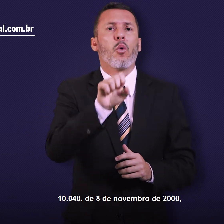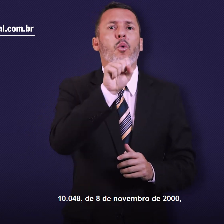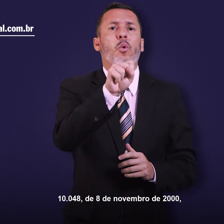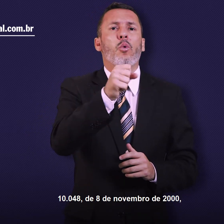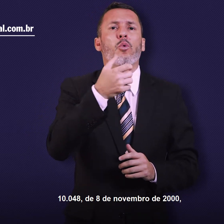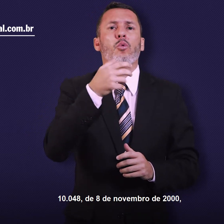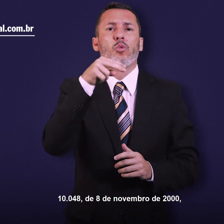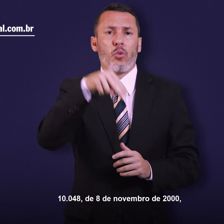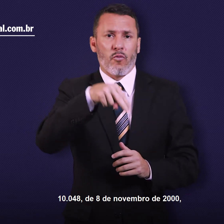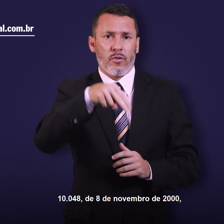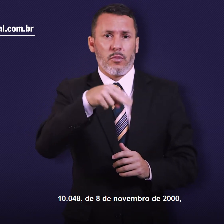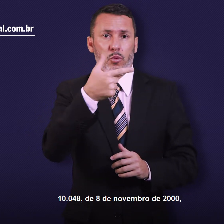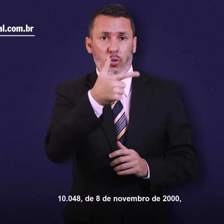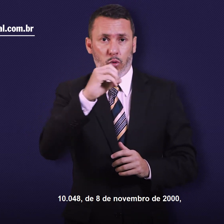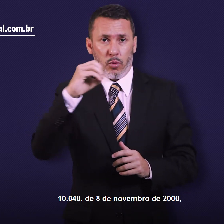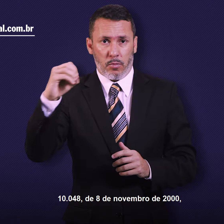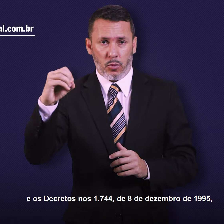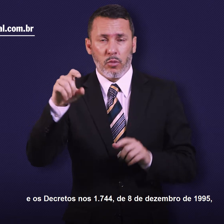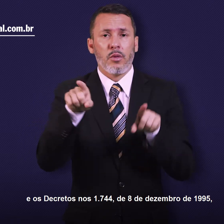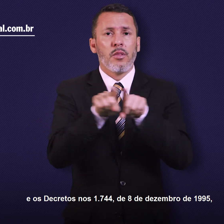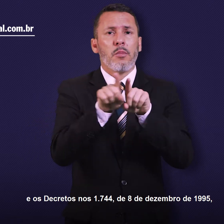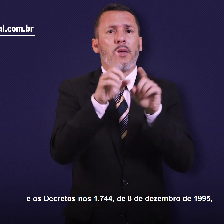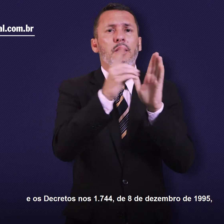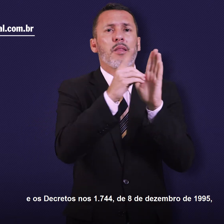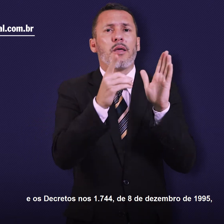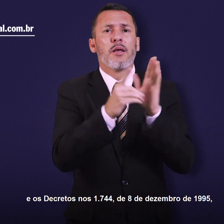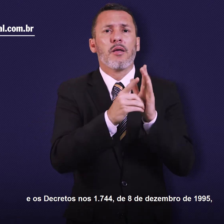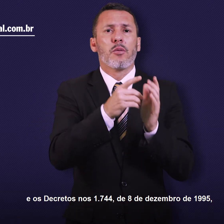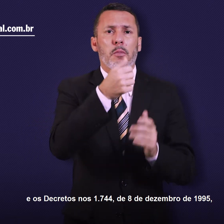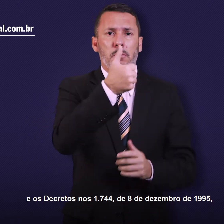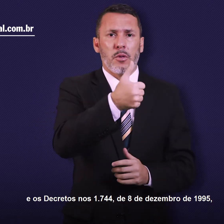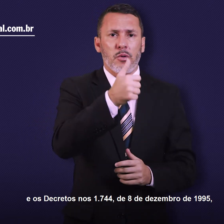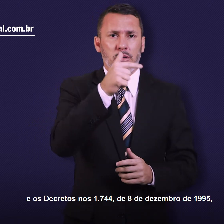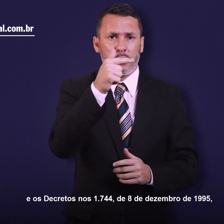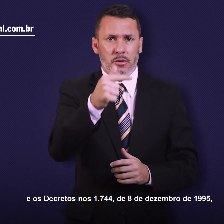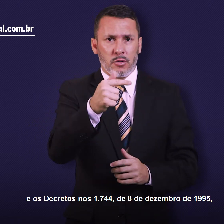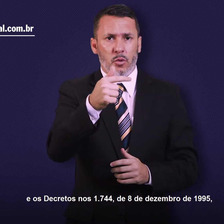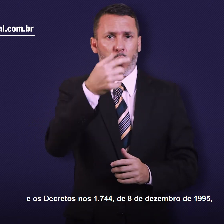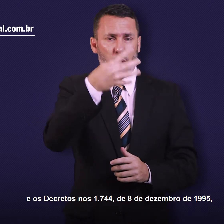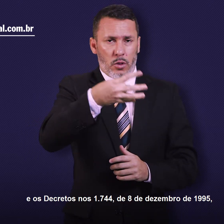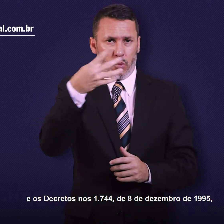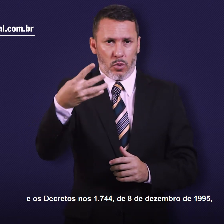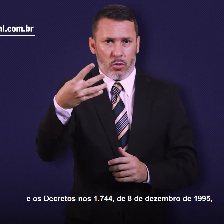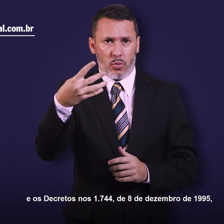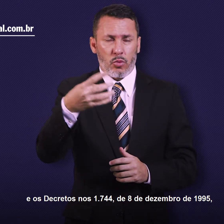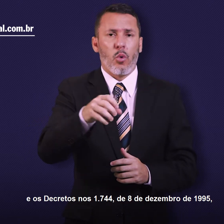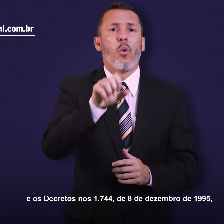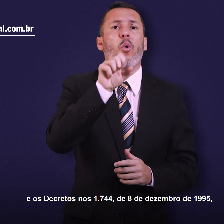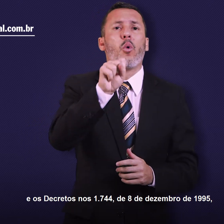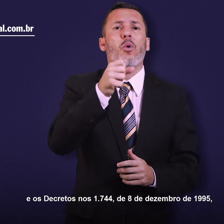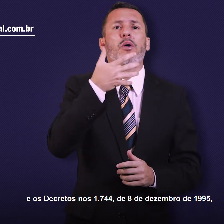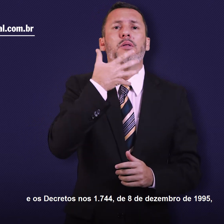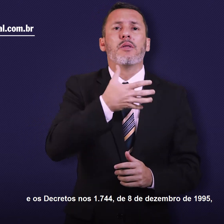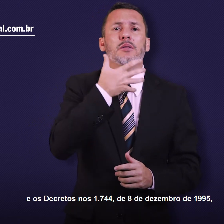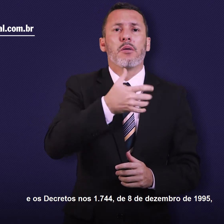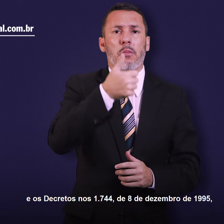8 de novembro de 2000, e os decretos nº 1.744, de 8 de dezembro de